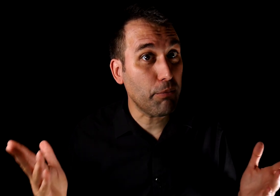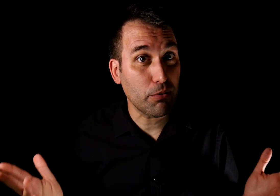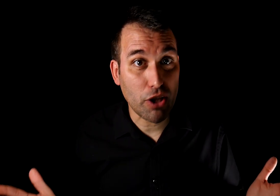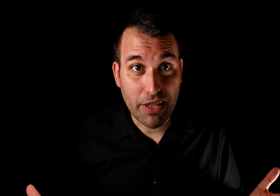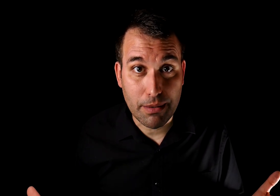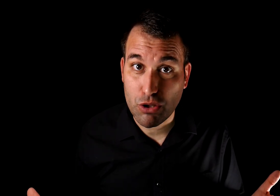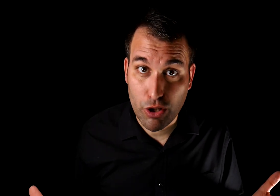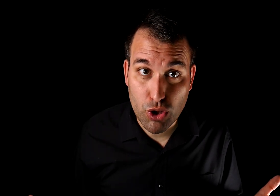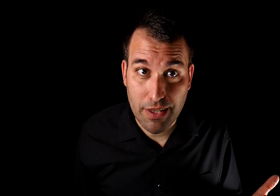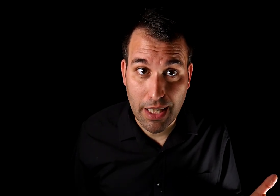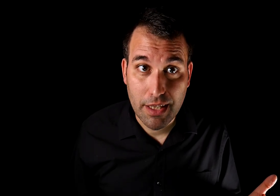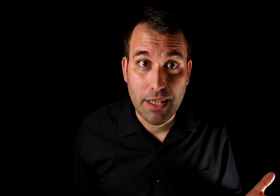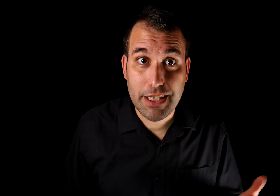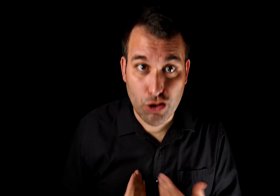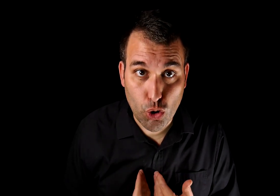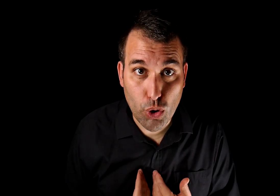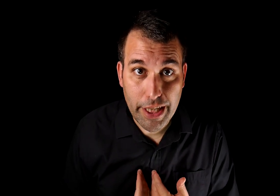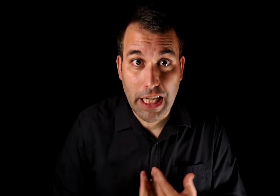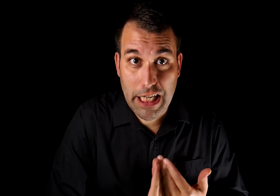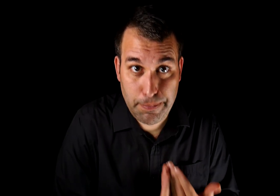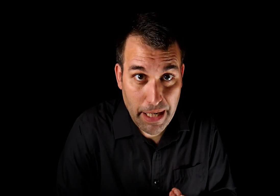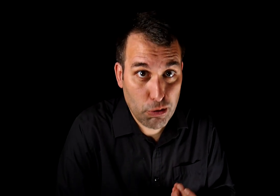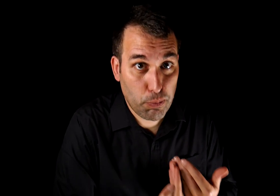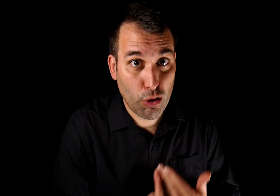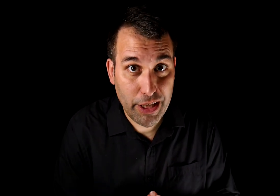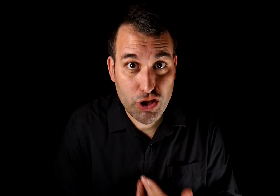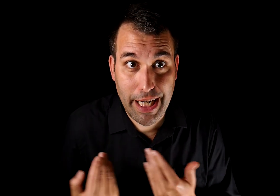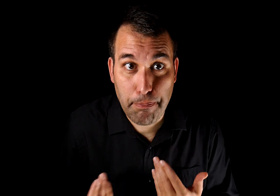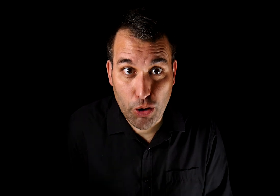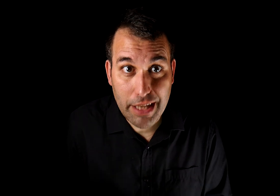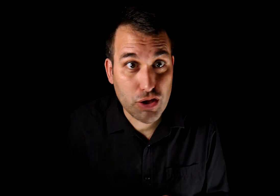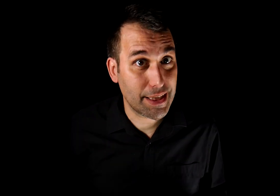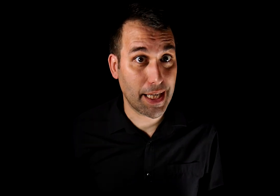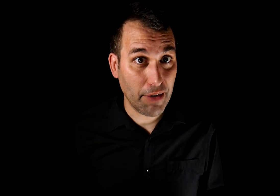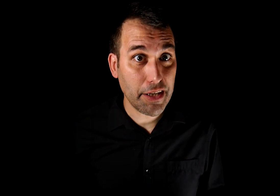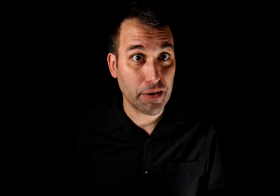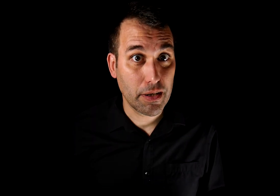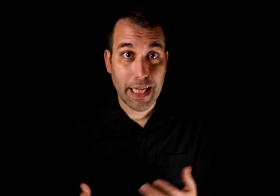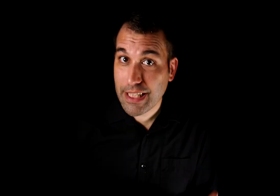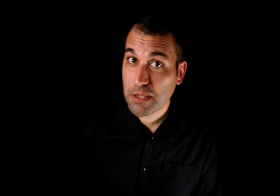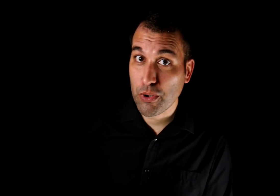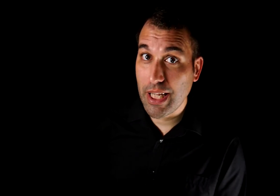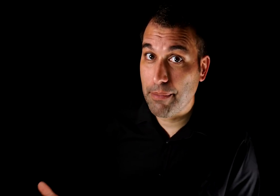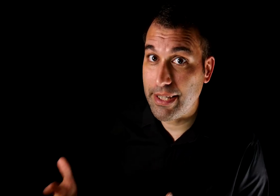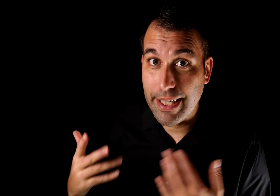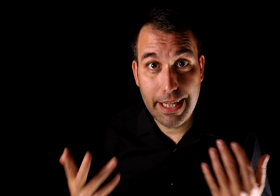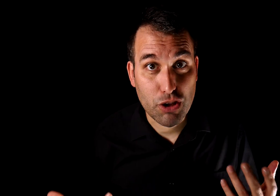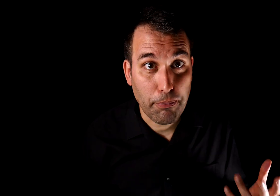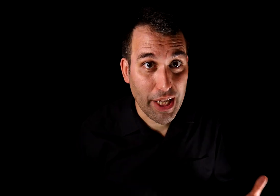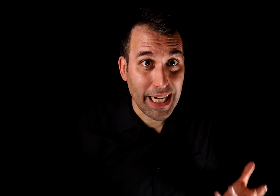podemos ser víctimas de una injusticia. Y si nos ocurre, esperamos por lo menos ser apoyados en este calvario. Así que espontáneamente queremos apoyar